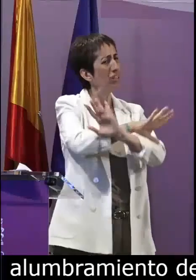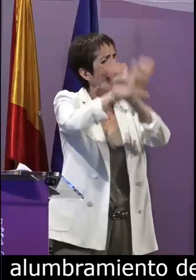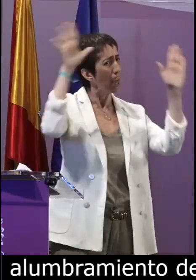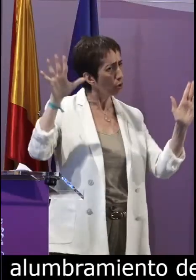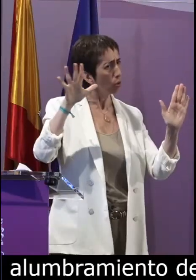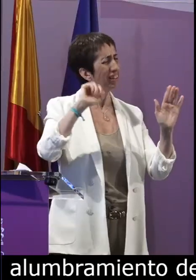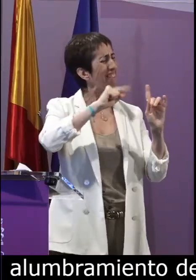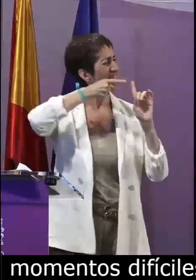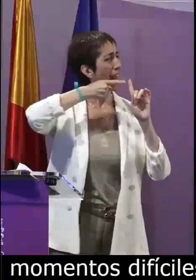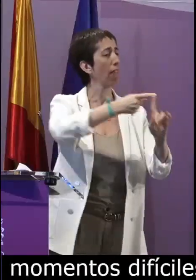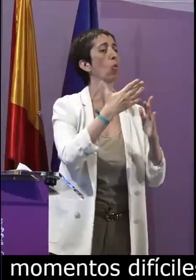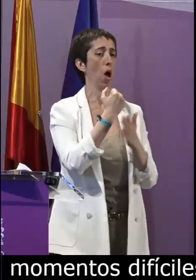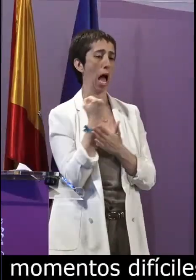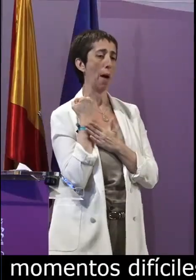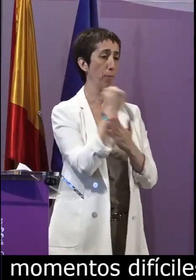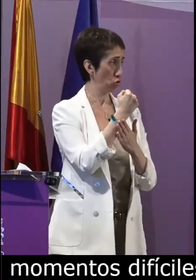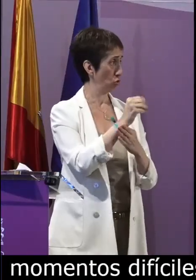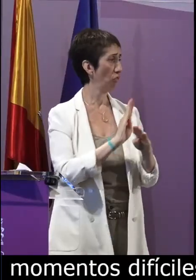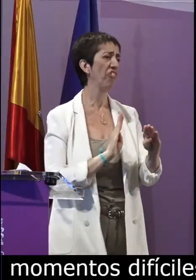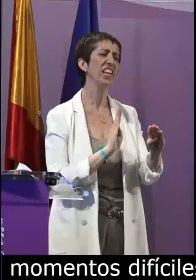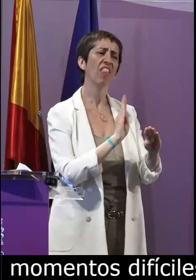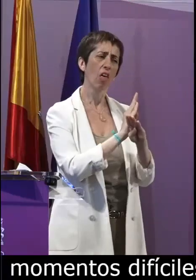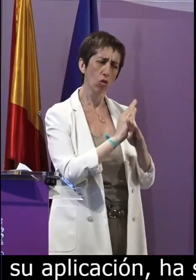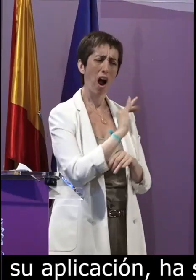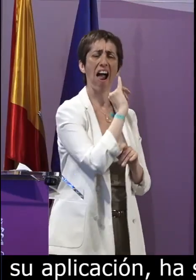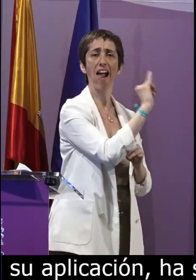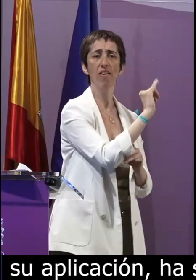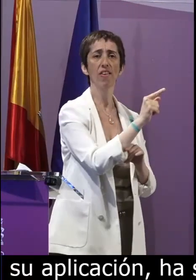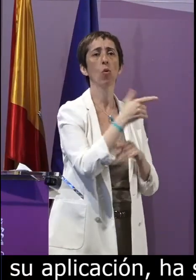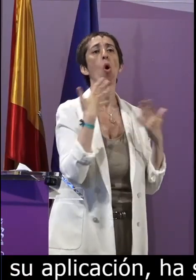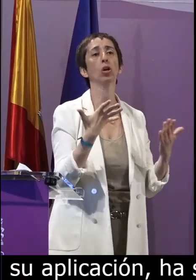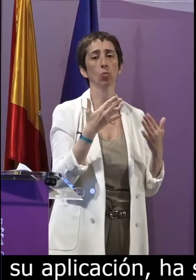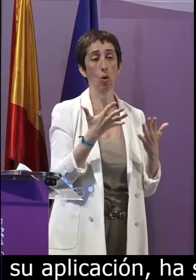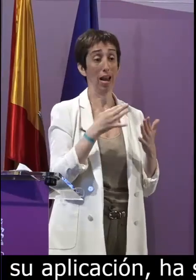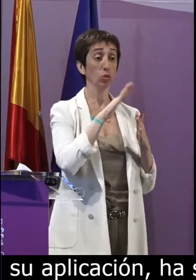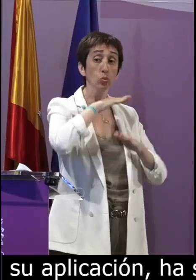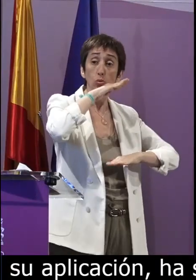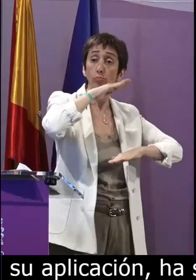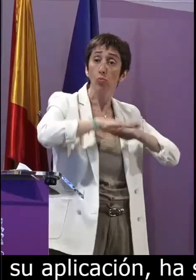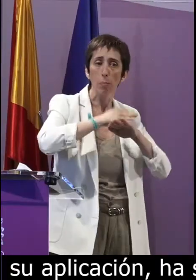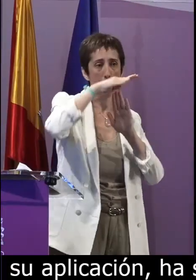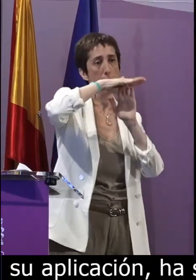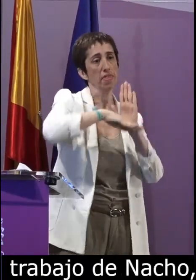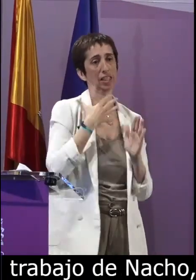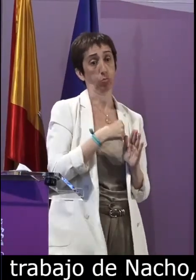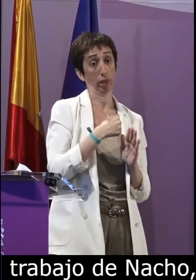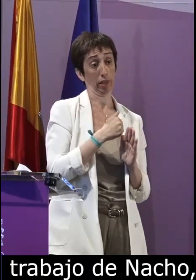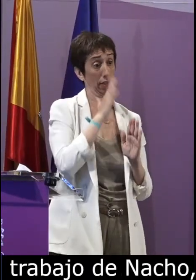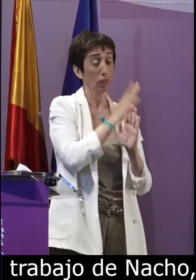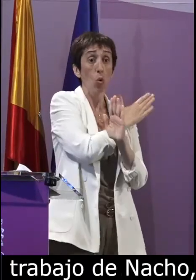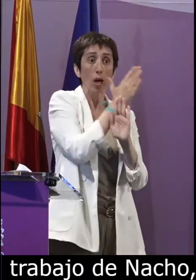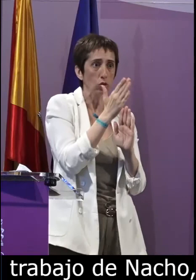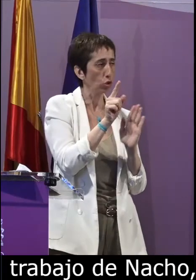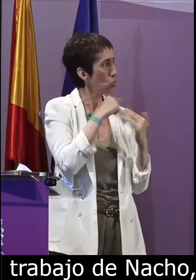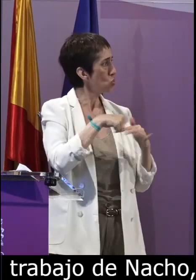sido en gran medida gracias al trabajo de Nacho que ha apoyado muchísimo la financiación y creación del CENELSE y